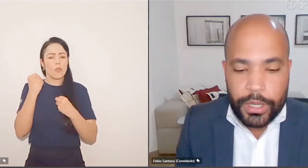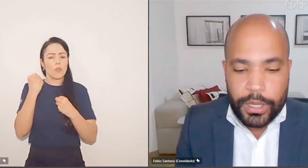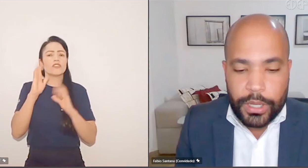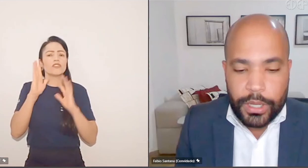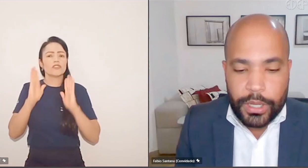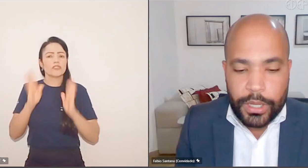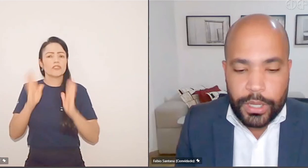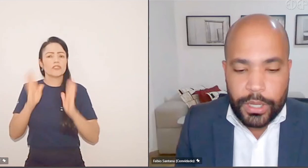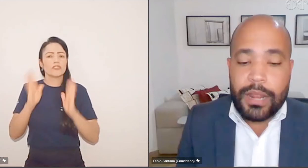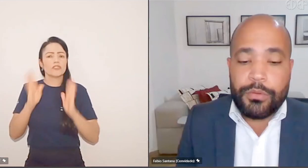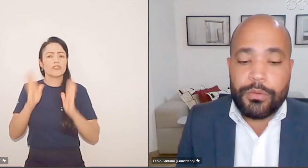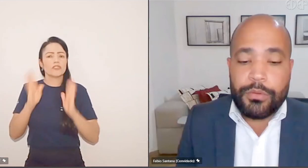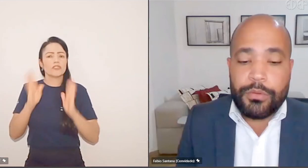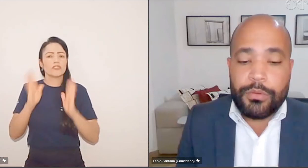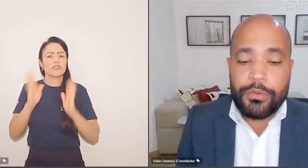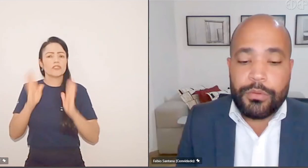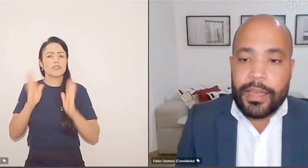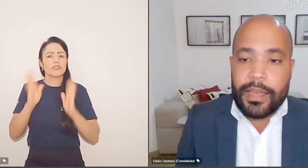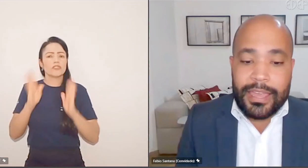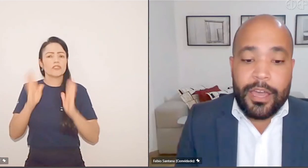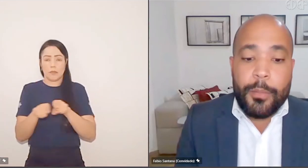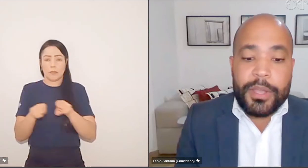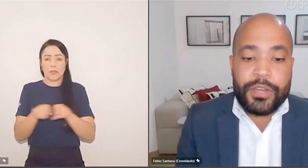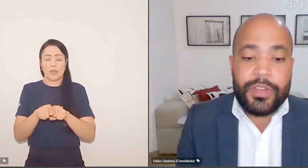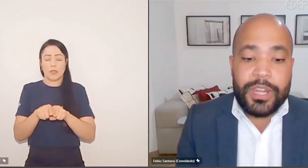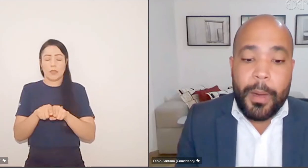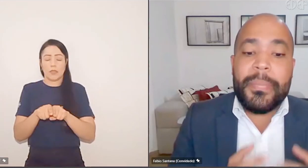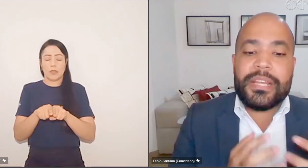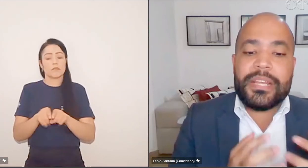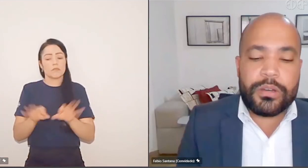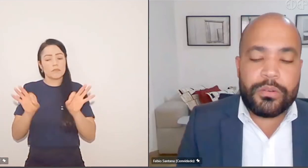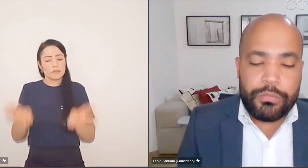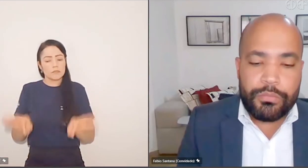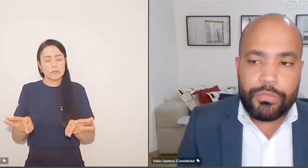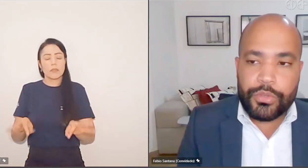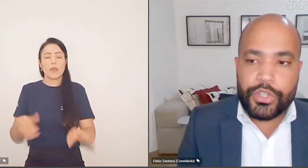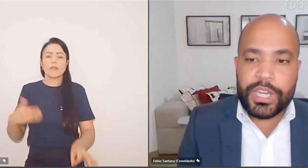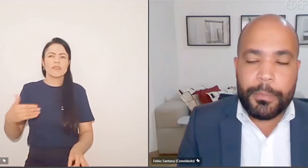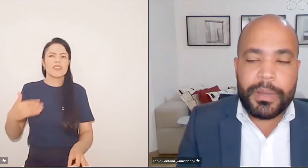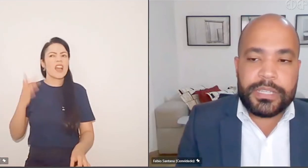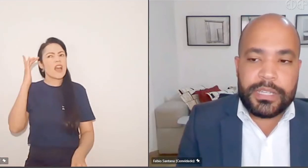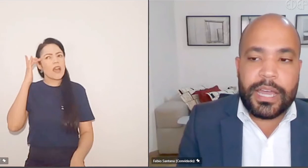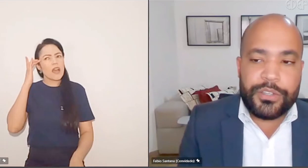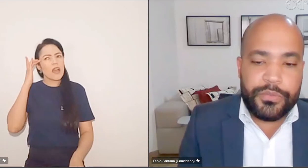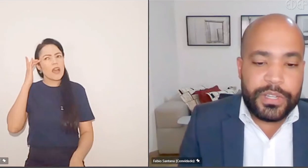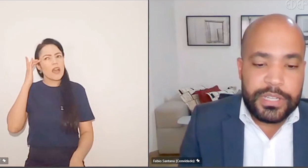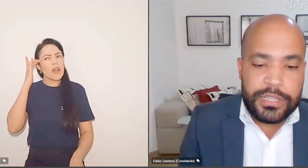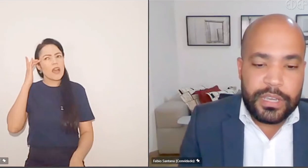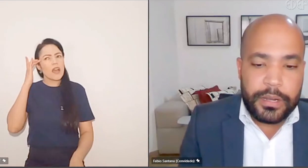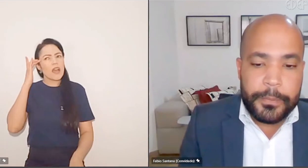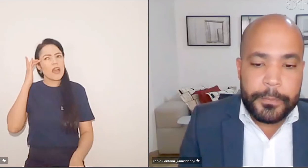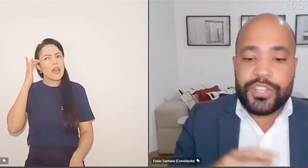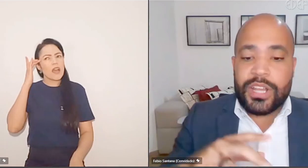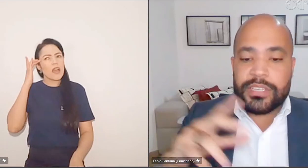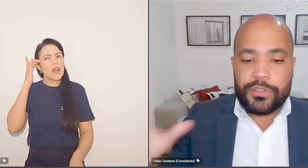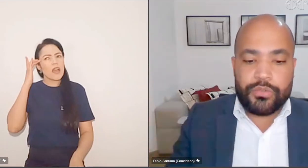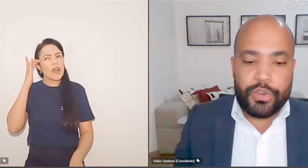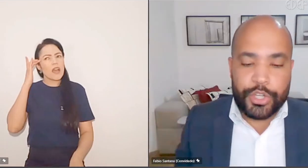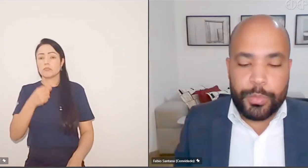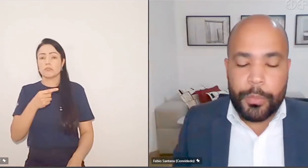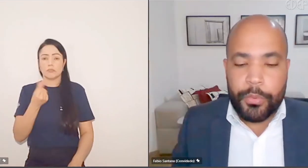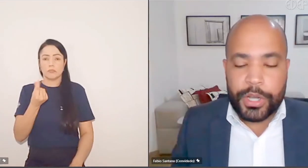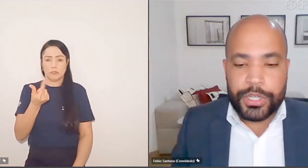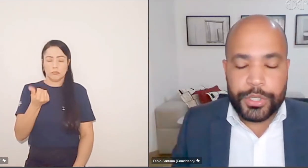Ministério Público também já faz esse trabalho, então, realmente haveria uma presunção de incapacidade financeira.